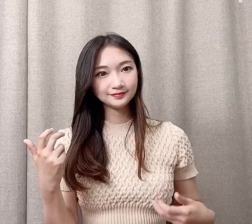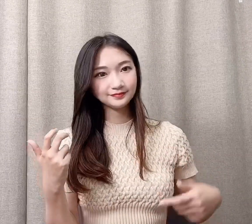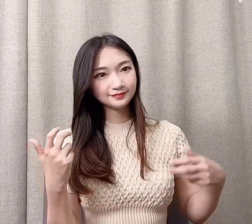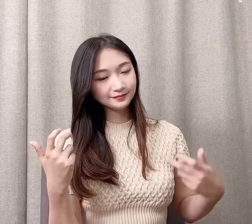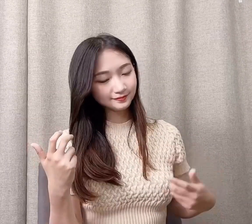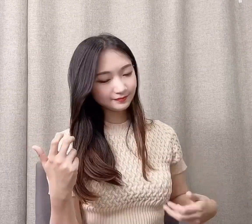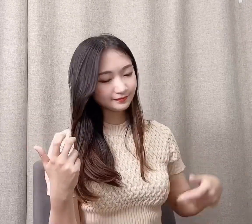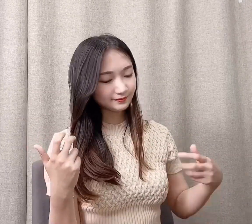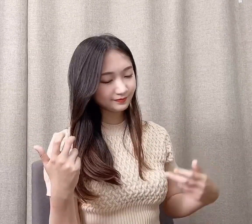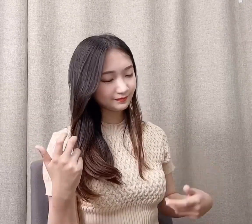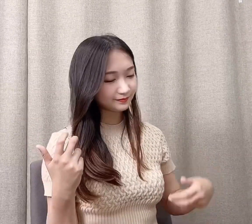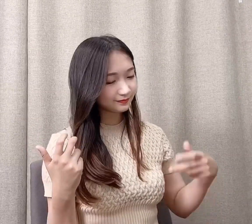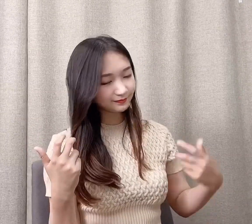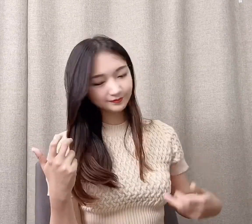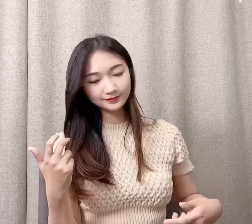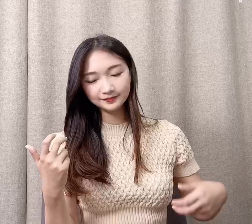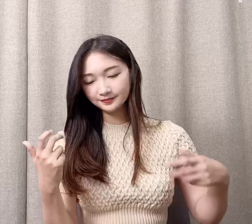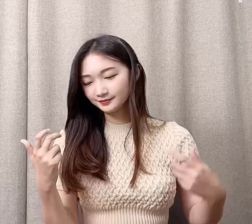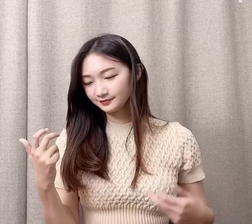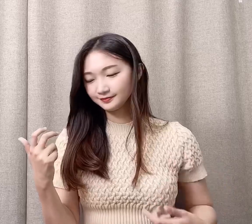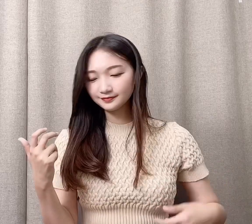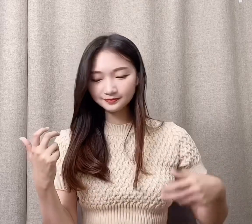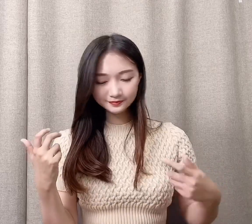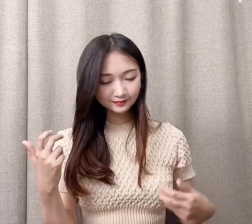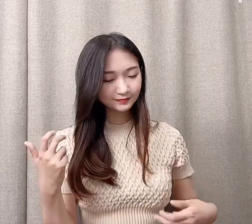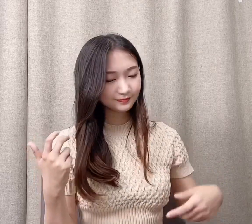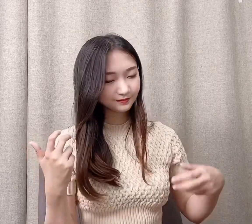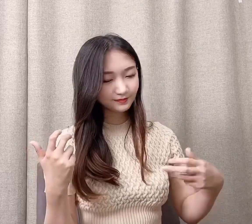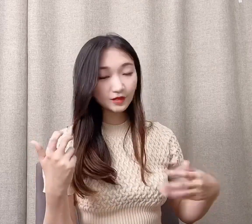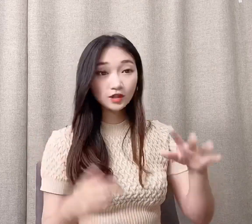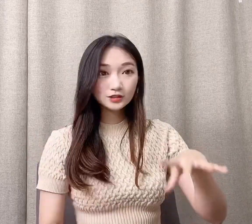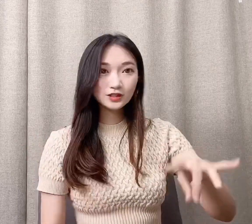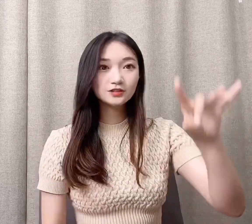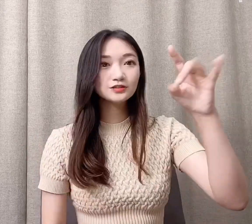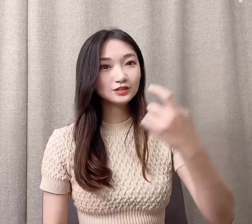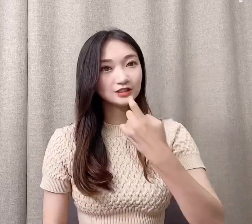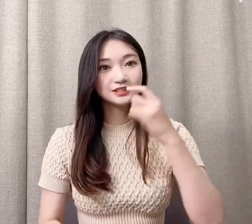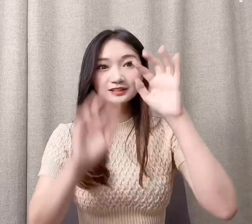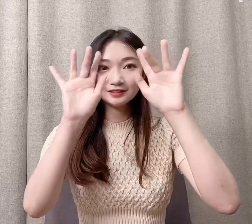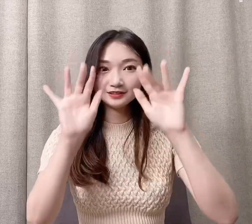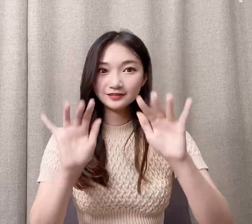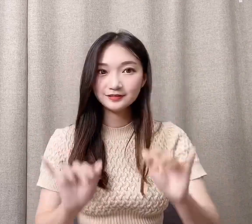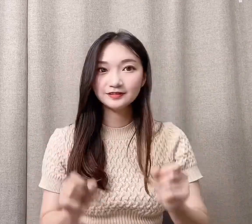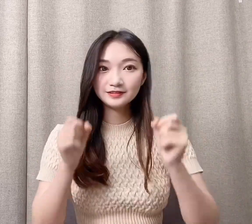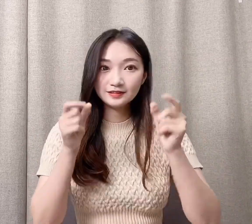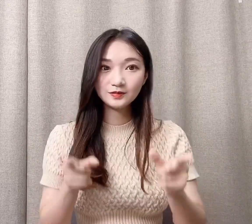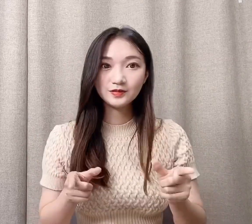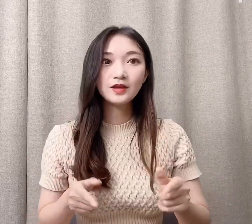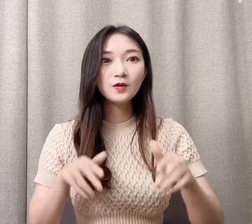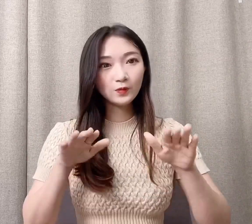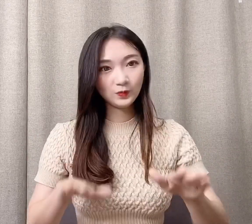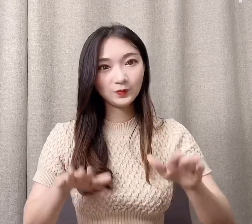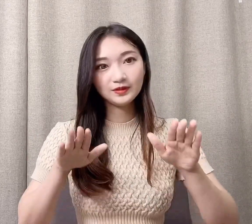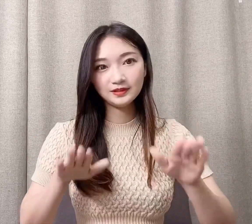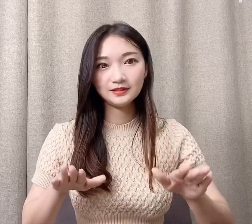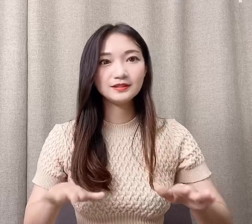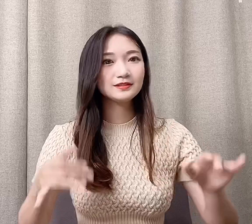되어버려 남자만 멋져 글쓸 정문을 빌려 오늘을